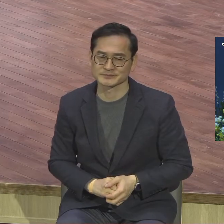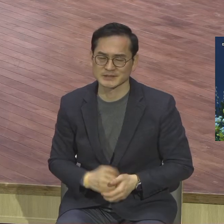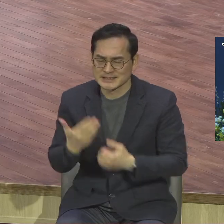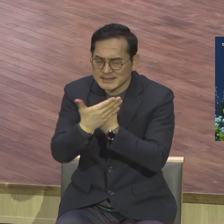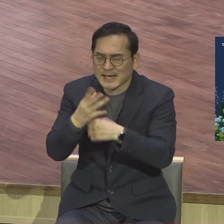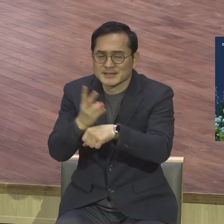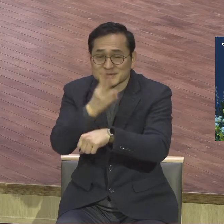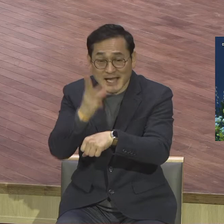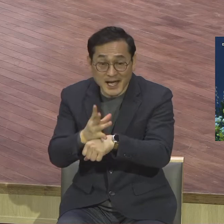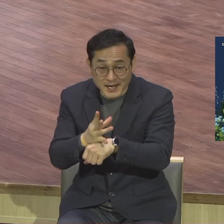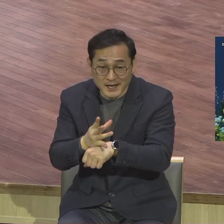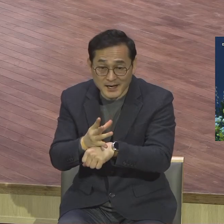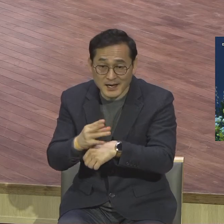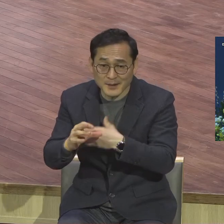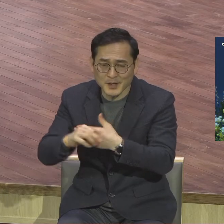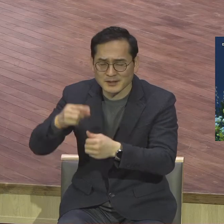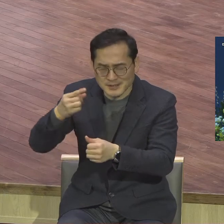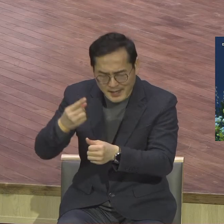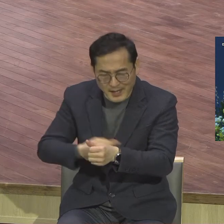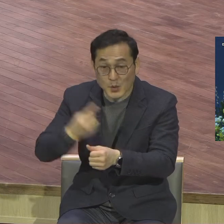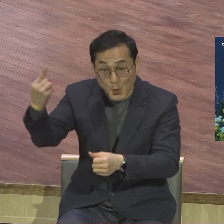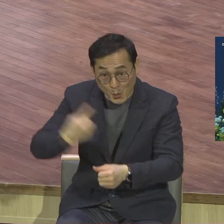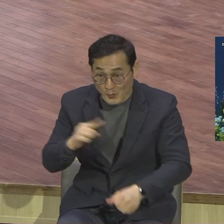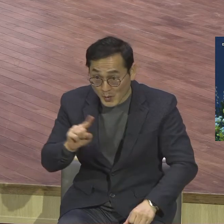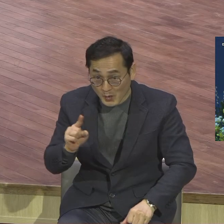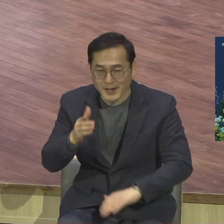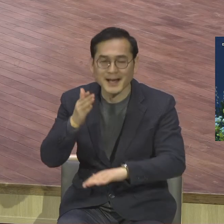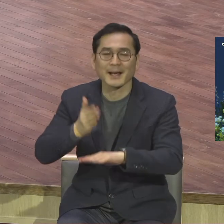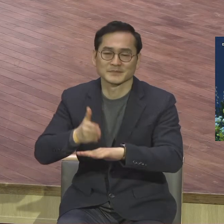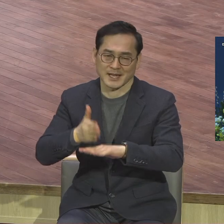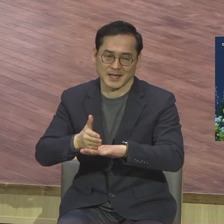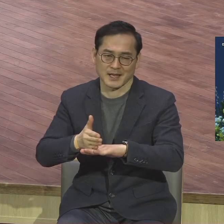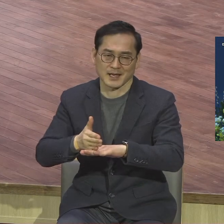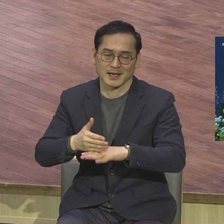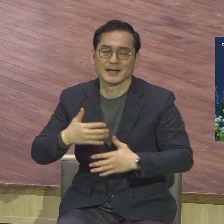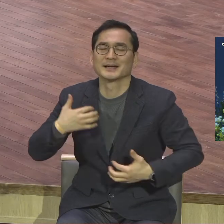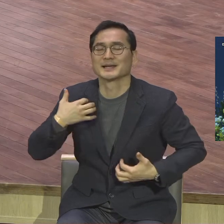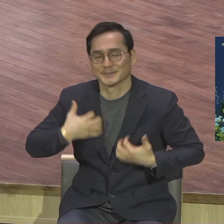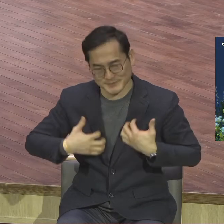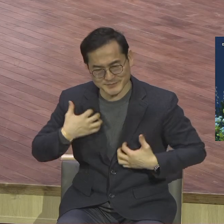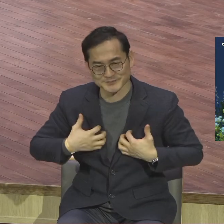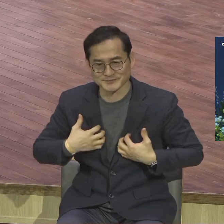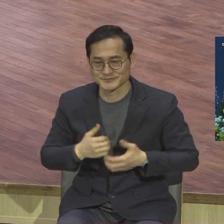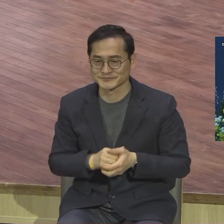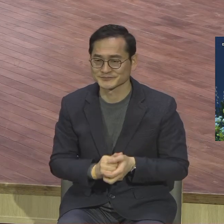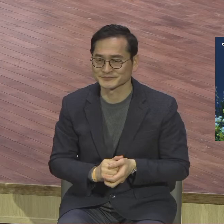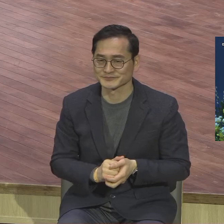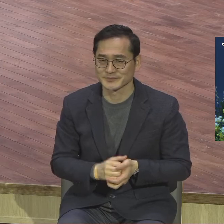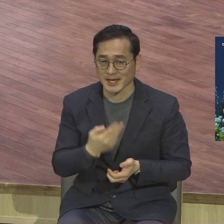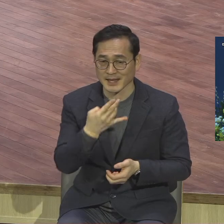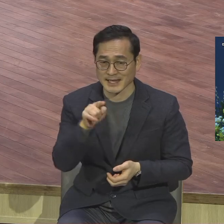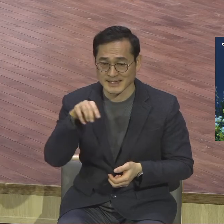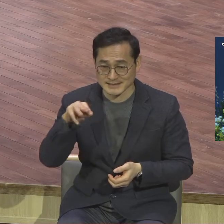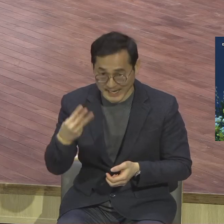자연스럽게 오는 것이 감사와 기뻄이에요 자연스럽게 오는 거죠 대상구 전서에 보면